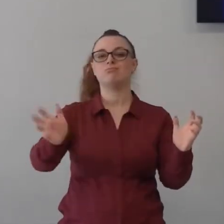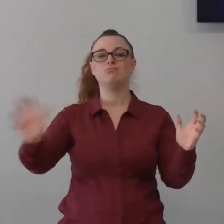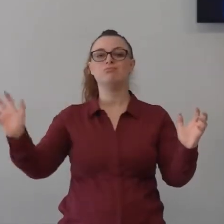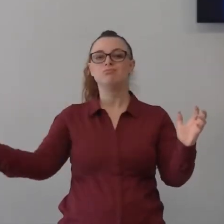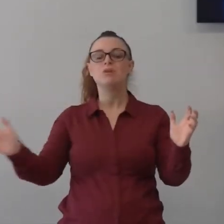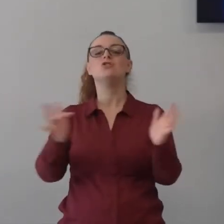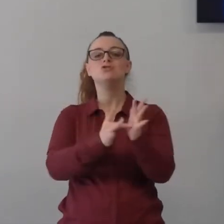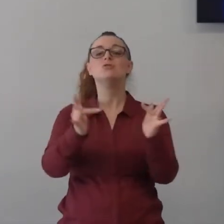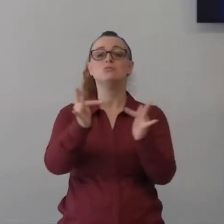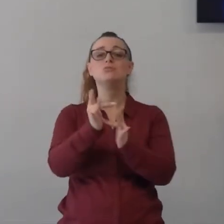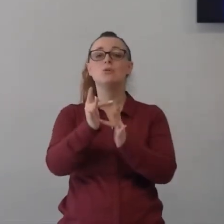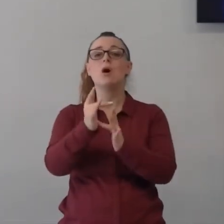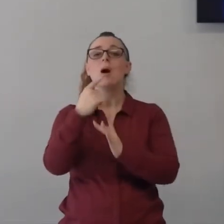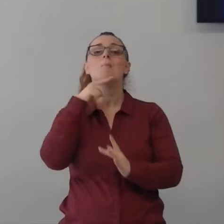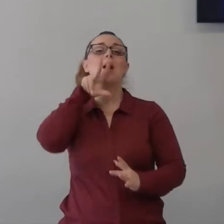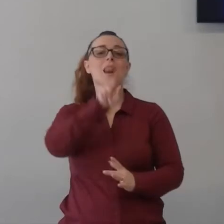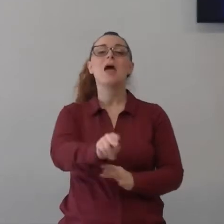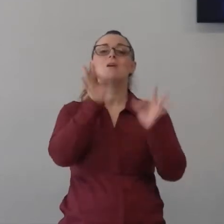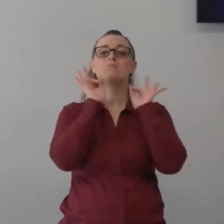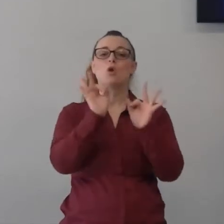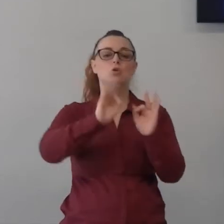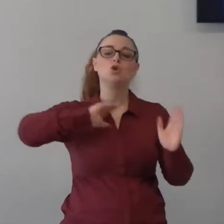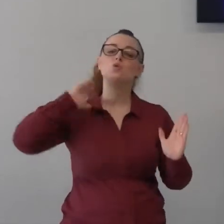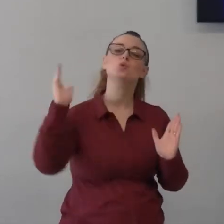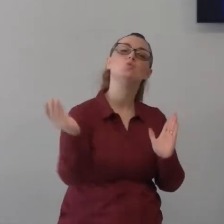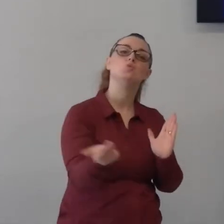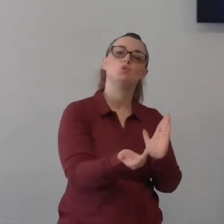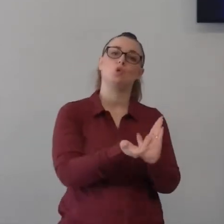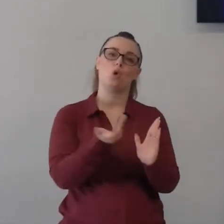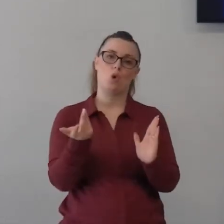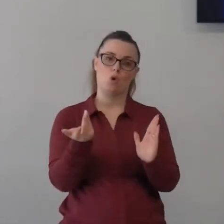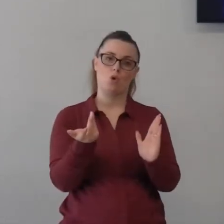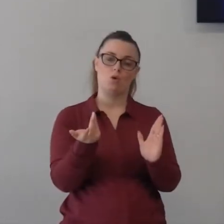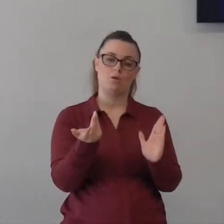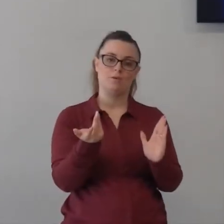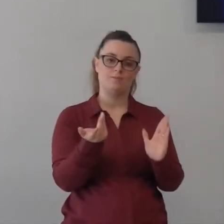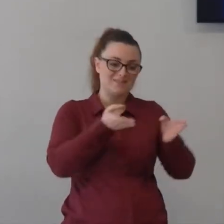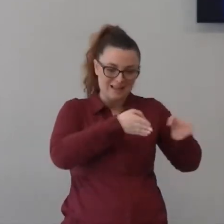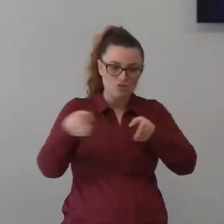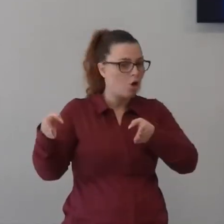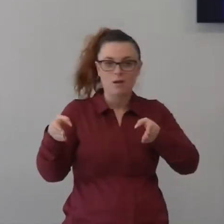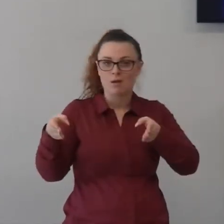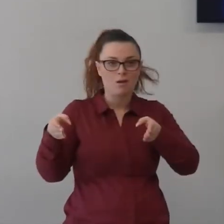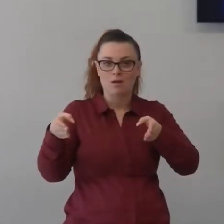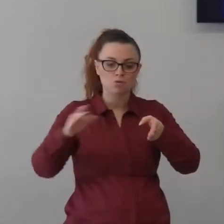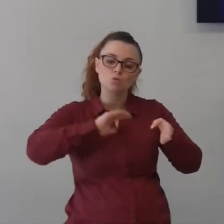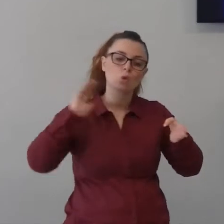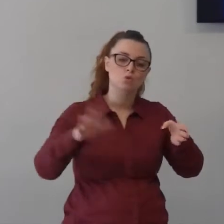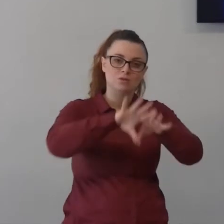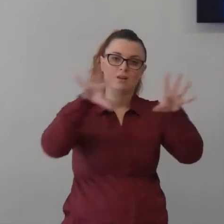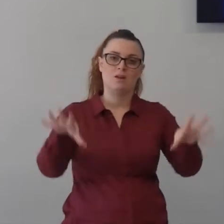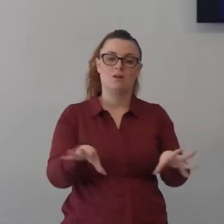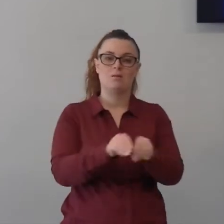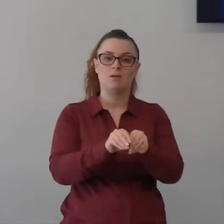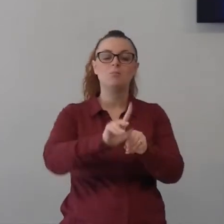voi avete problemi sempre poi aggiungendo ma fatevi coraggio io ho vinto